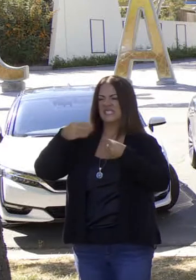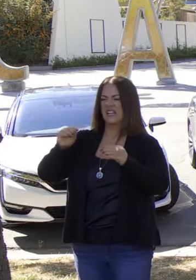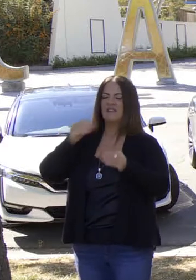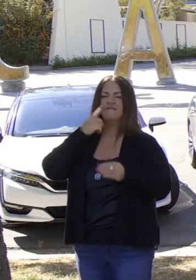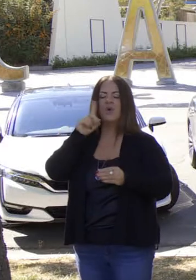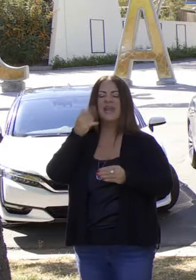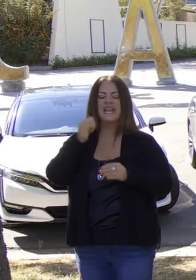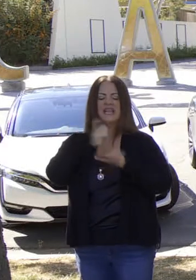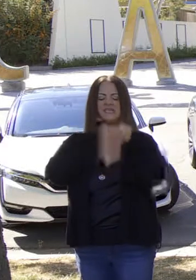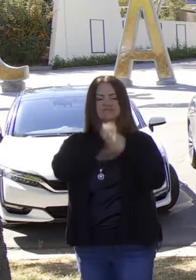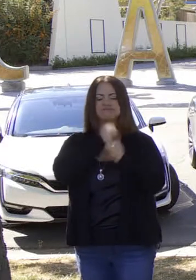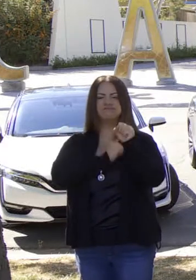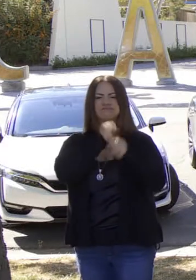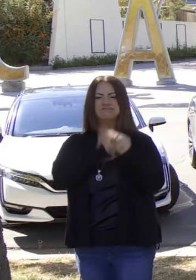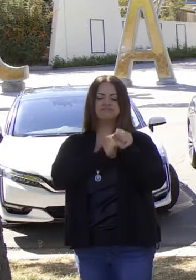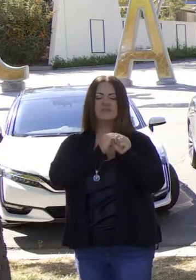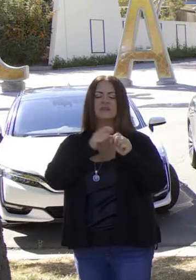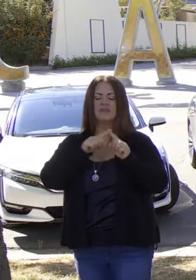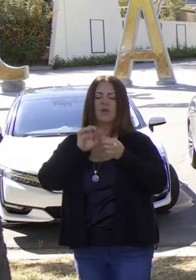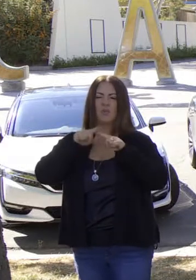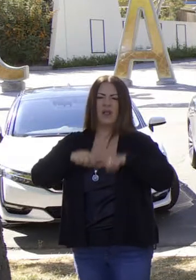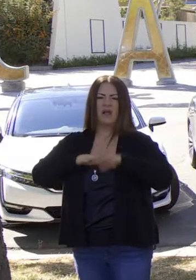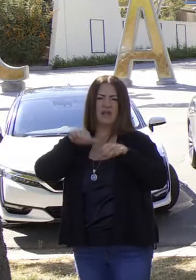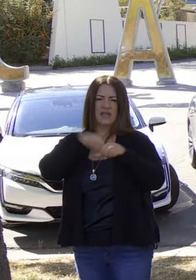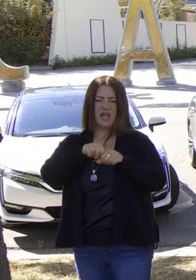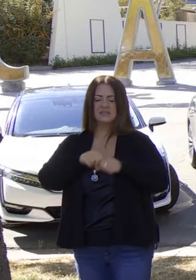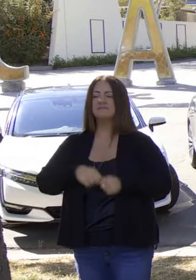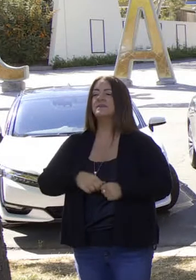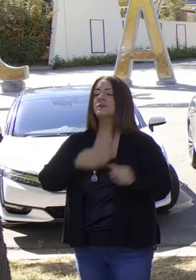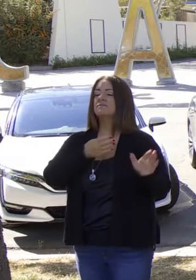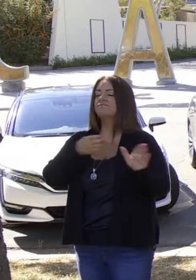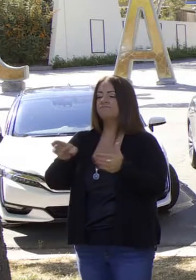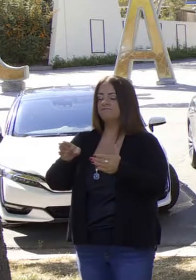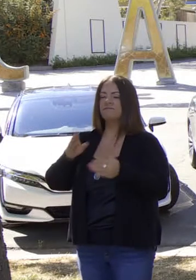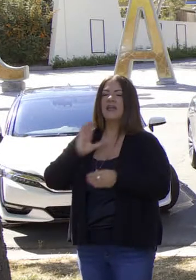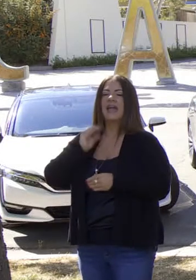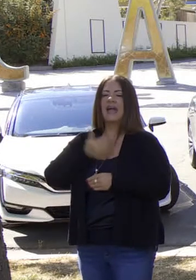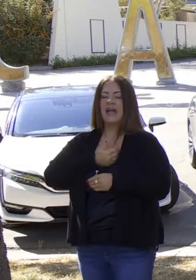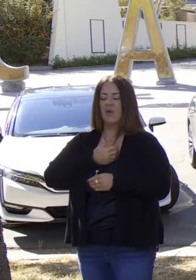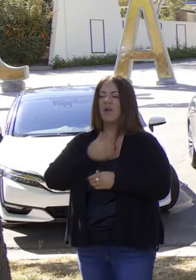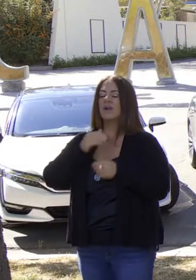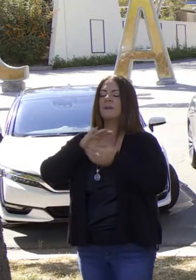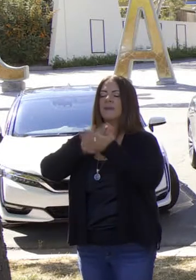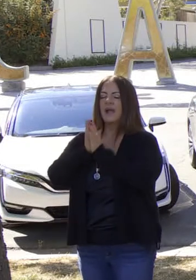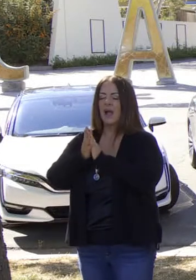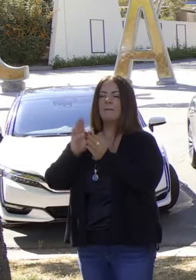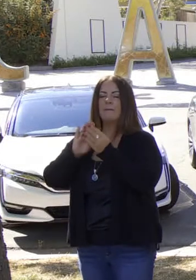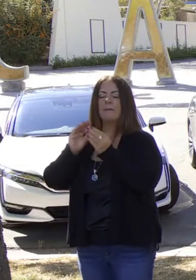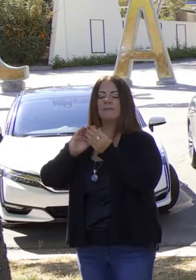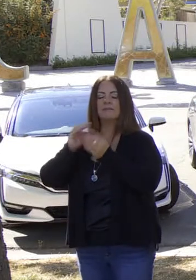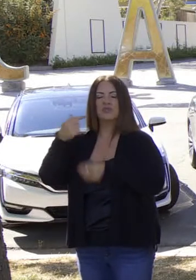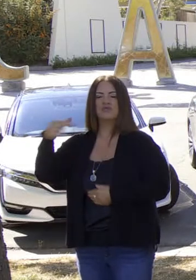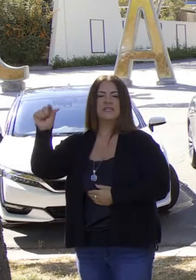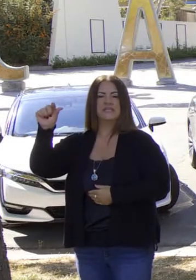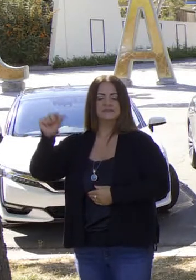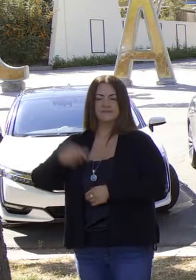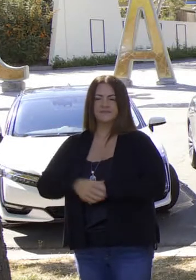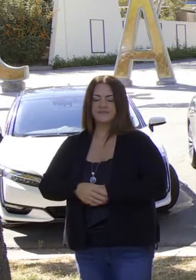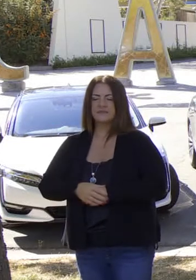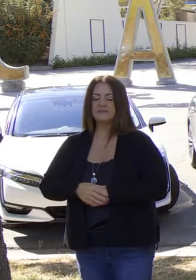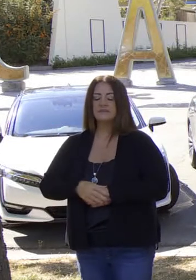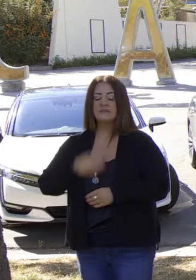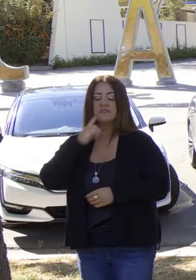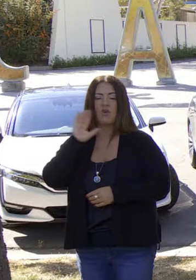motores de combustión interna. Seguiremos adelante con una flota de